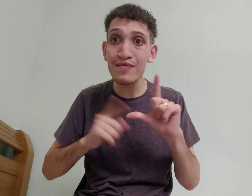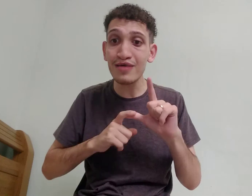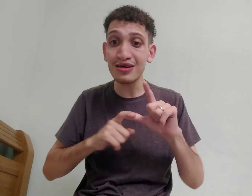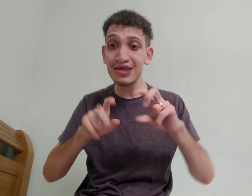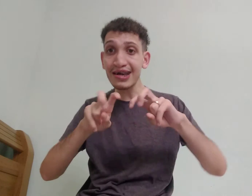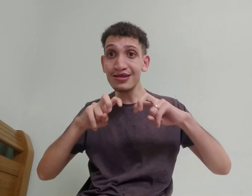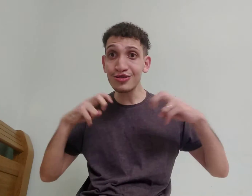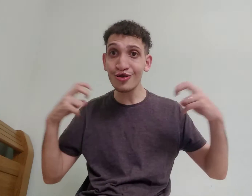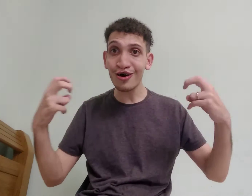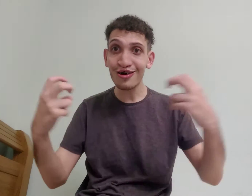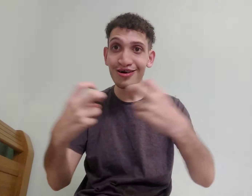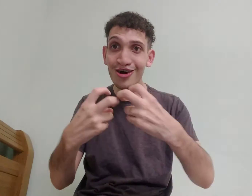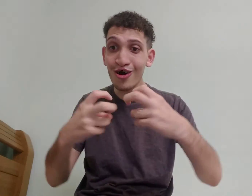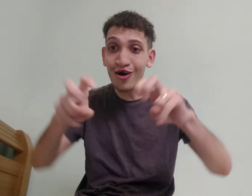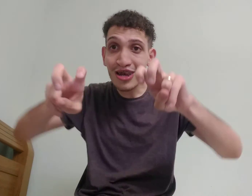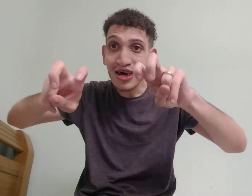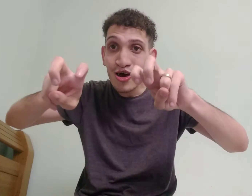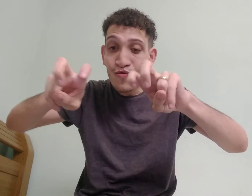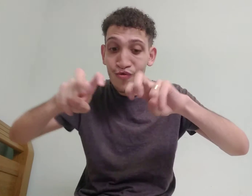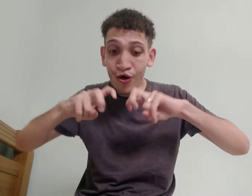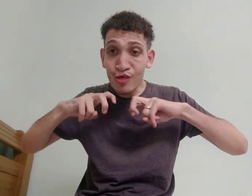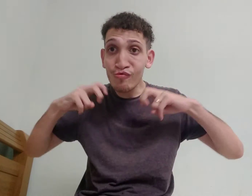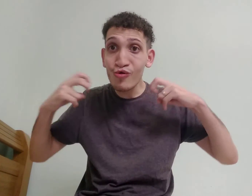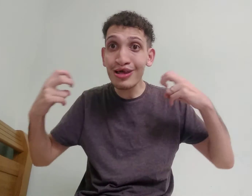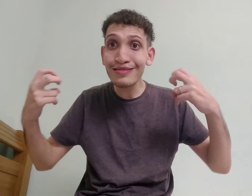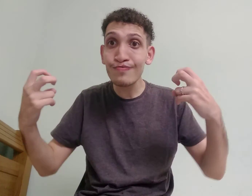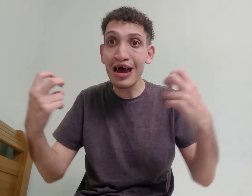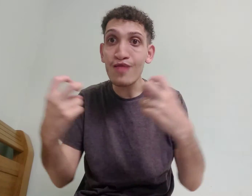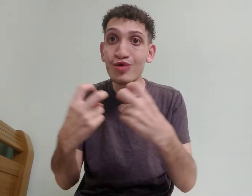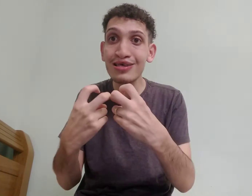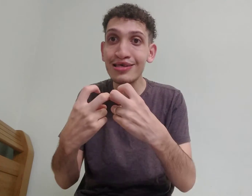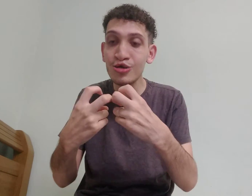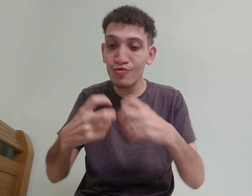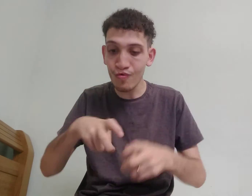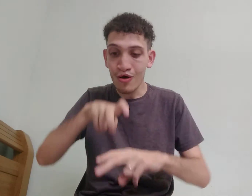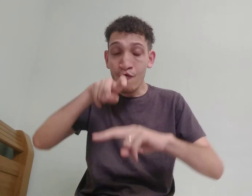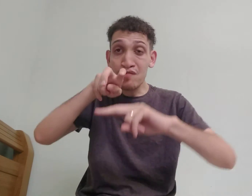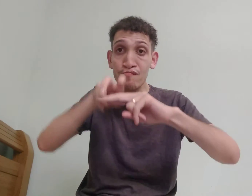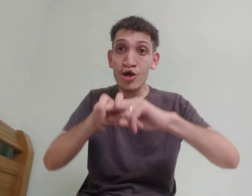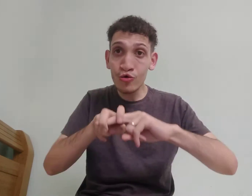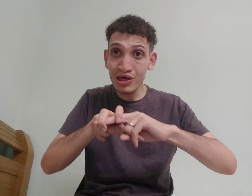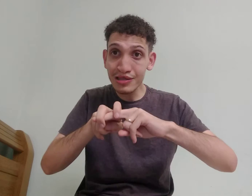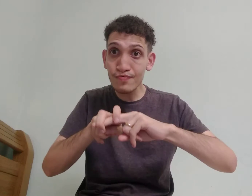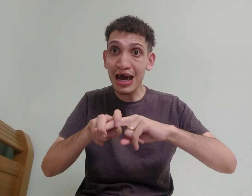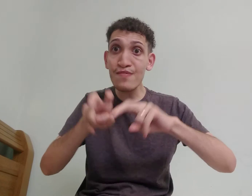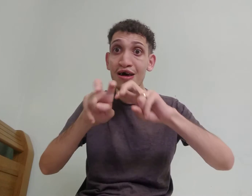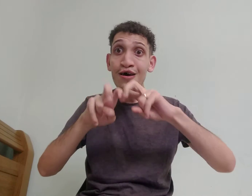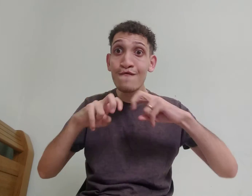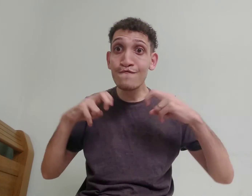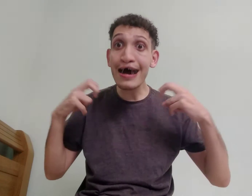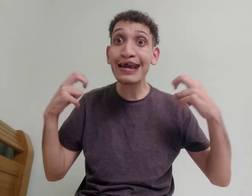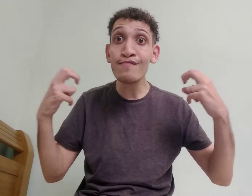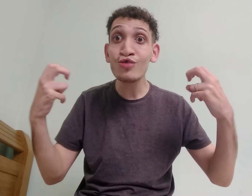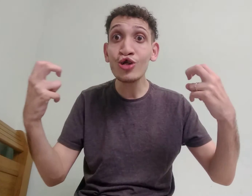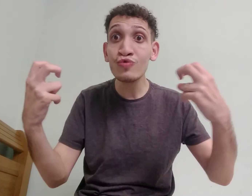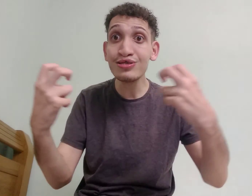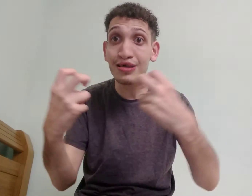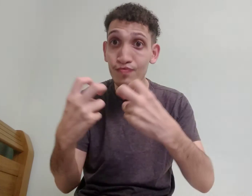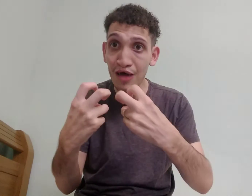que era sinal. Olha, todo mundo sentado em círculo, uma pessoa sentada, várias pessoas sentadas em